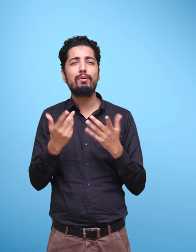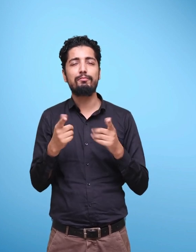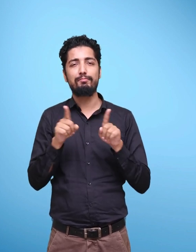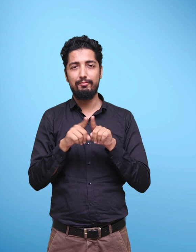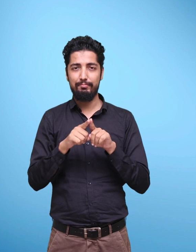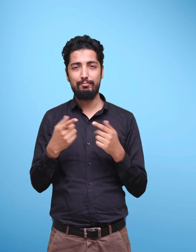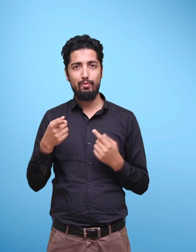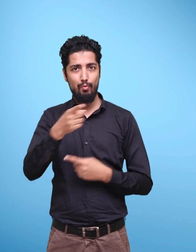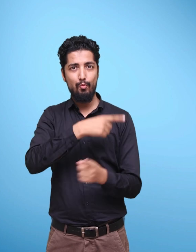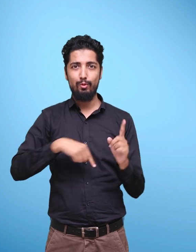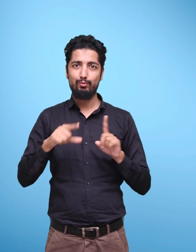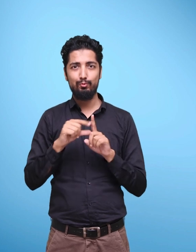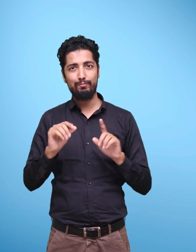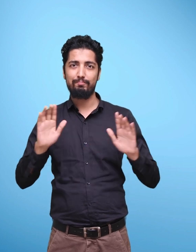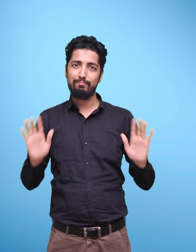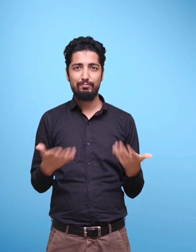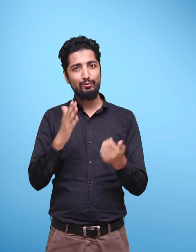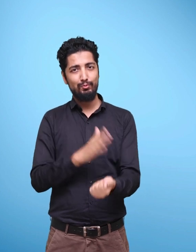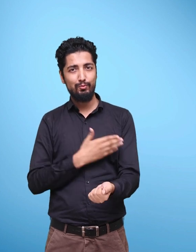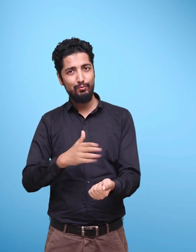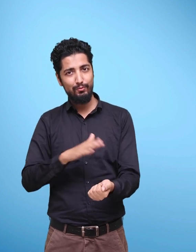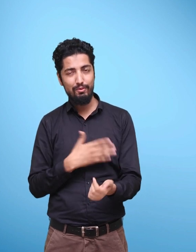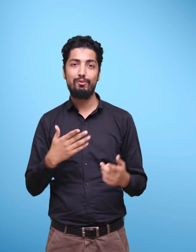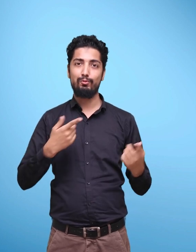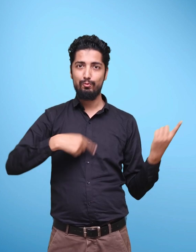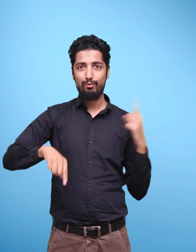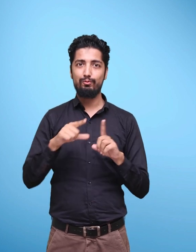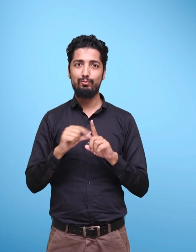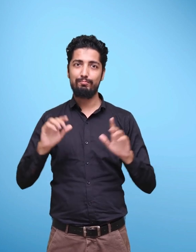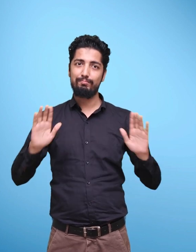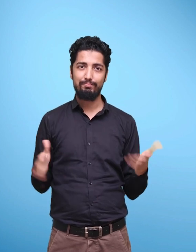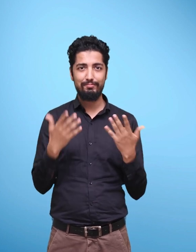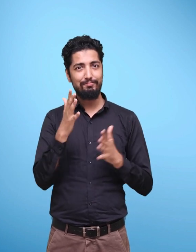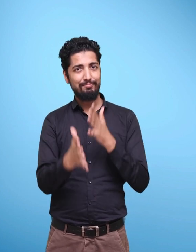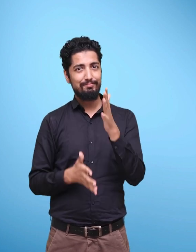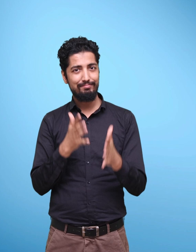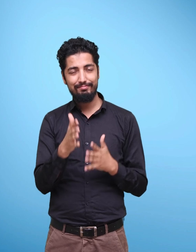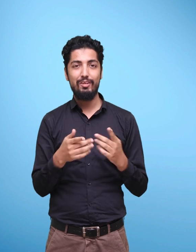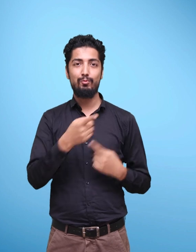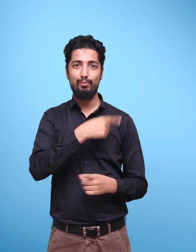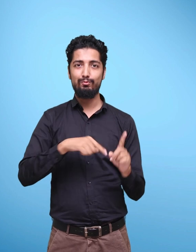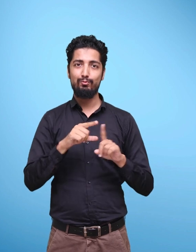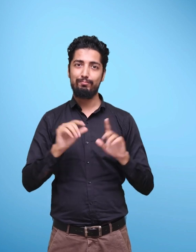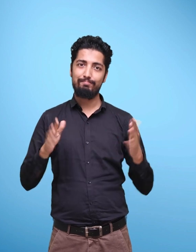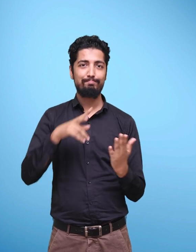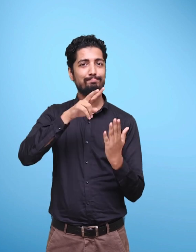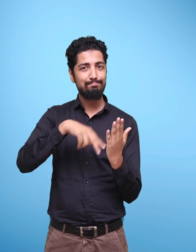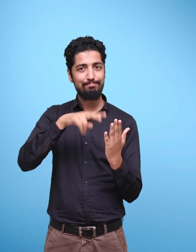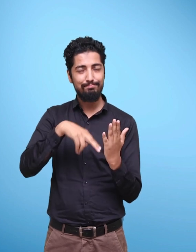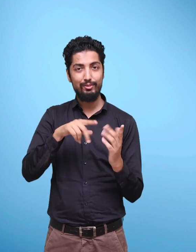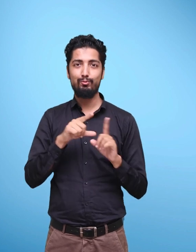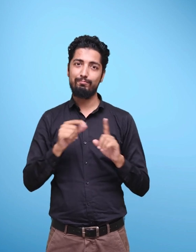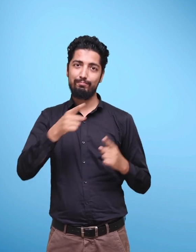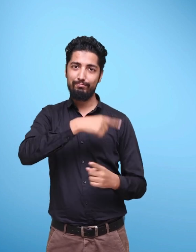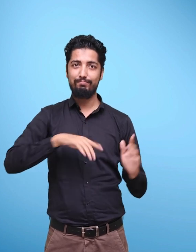प्यूंगि द enrollment इंग उब सेटा आधाड्य